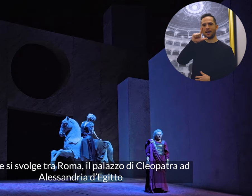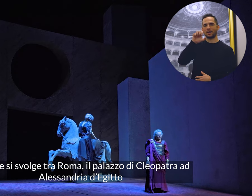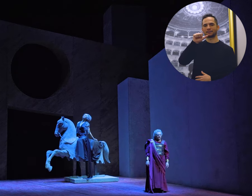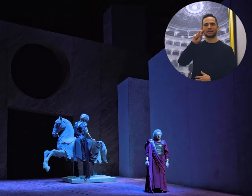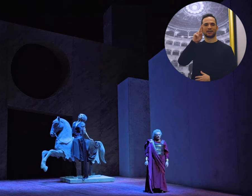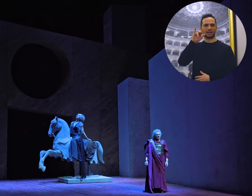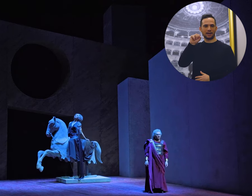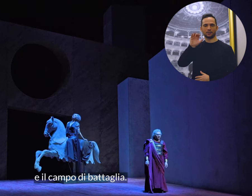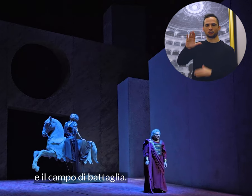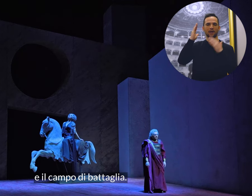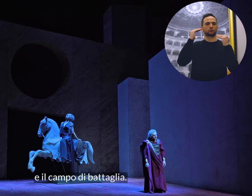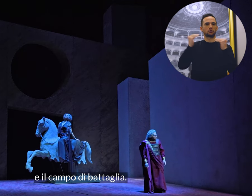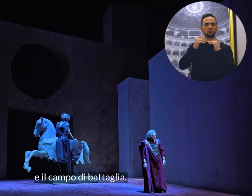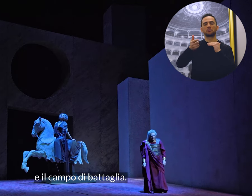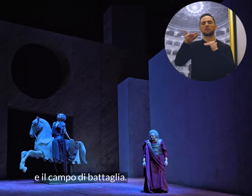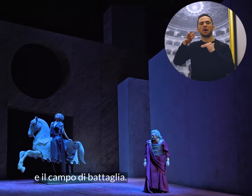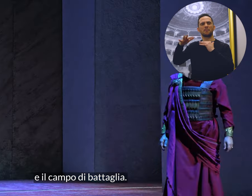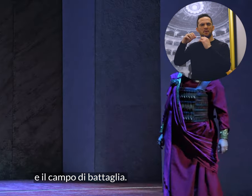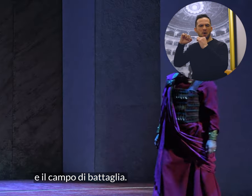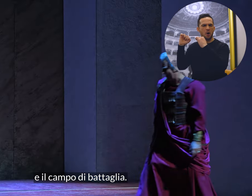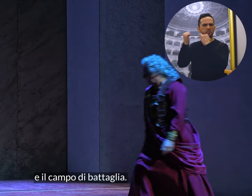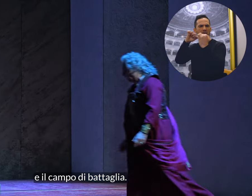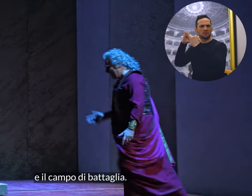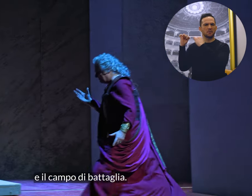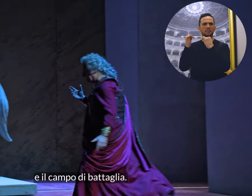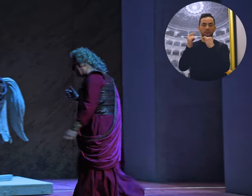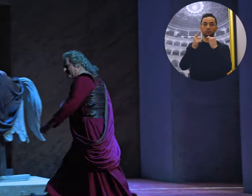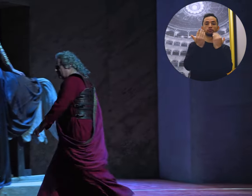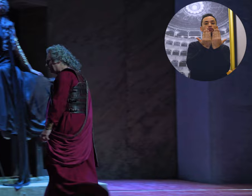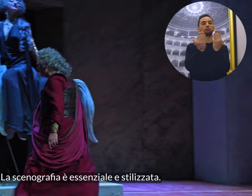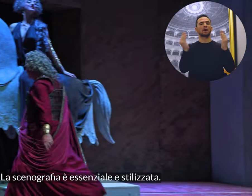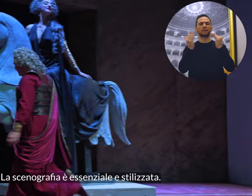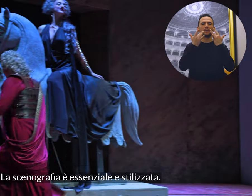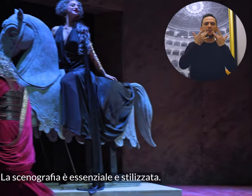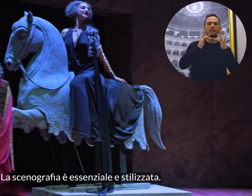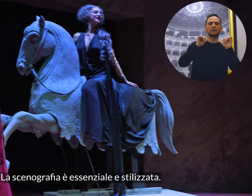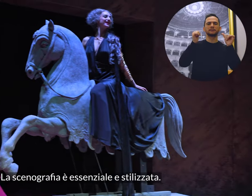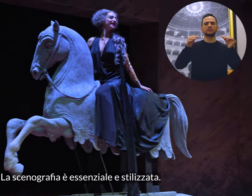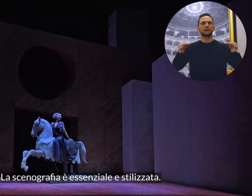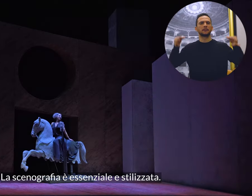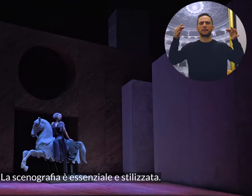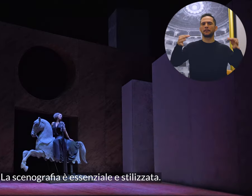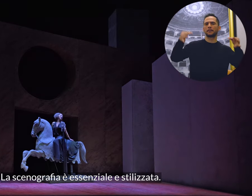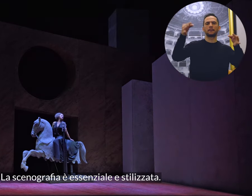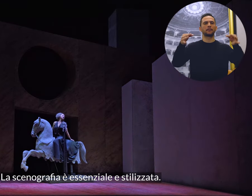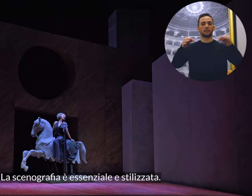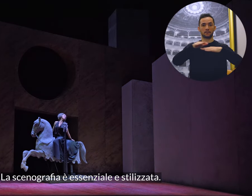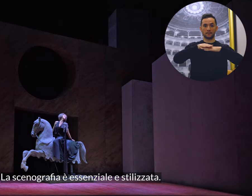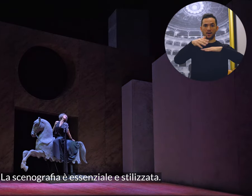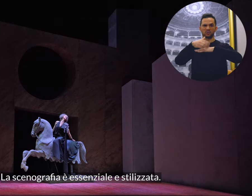e il campo di battaglia. La scenografia è essenziale e stilizzata.